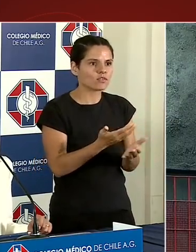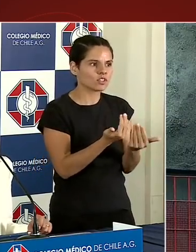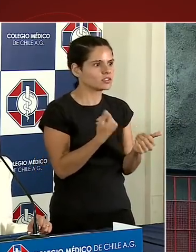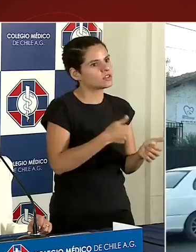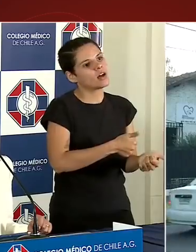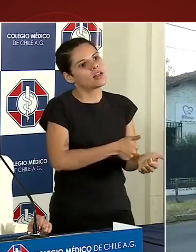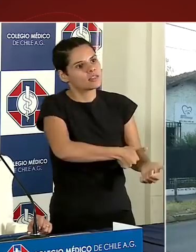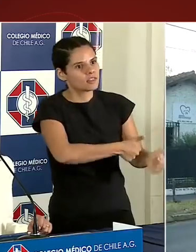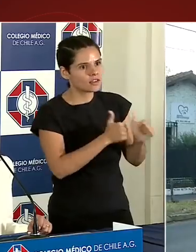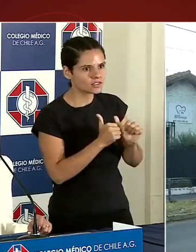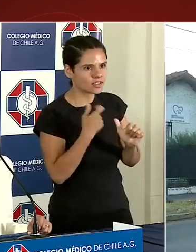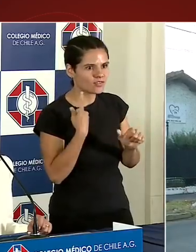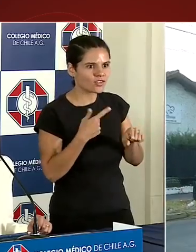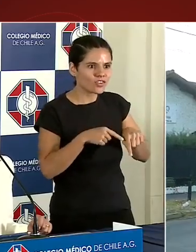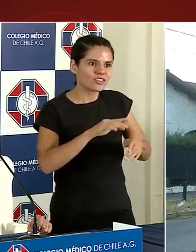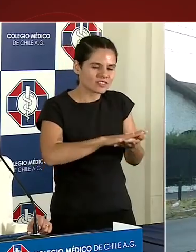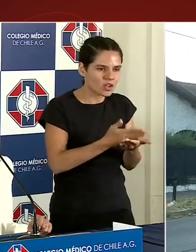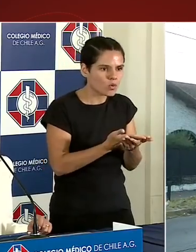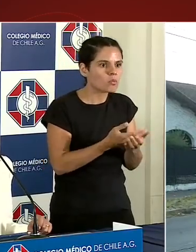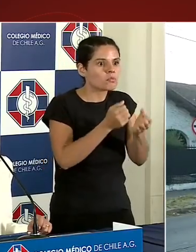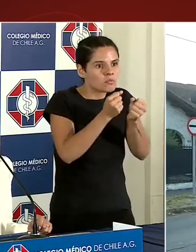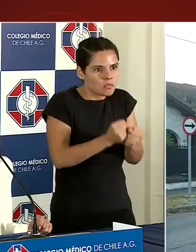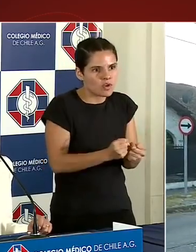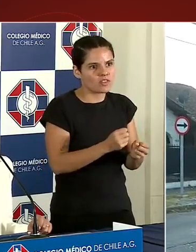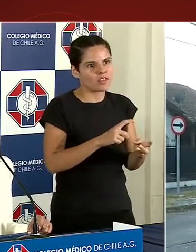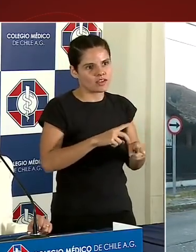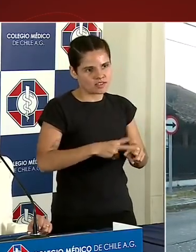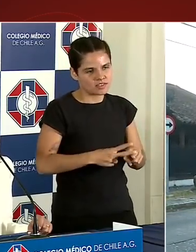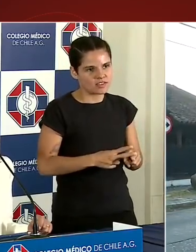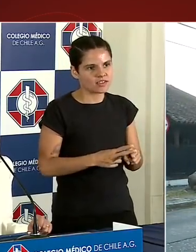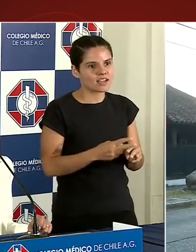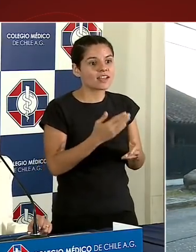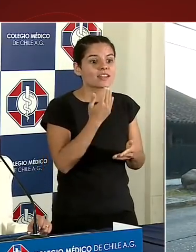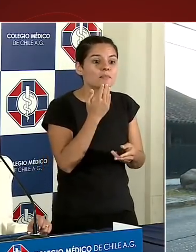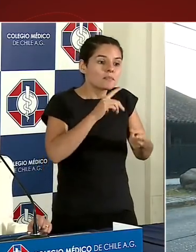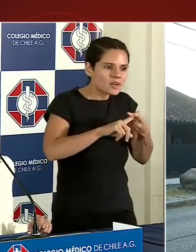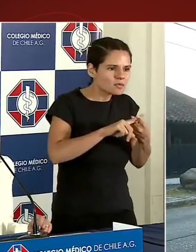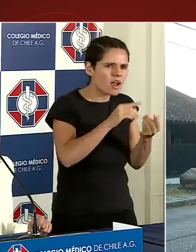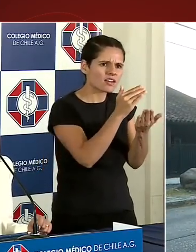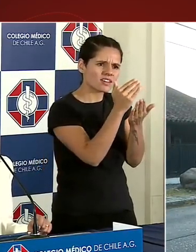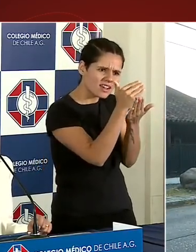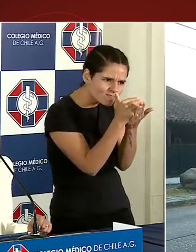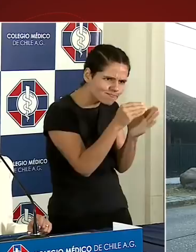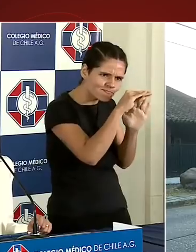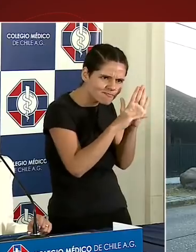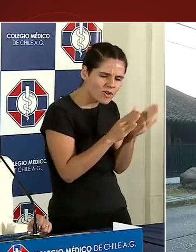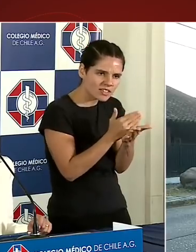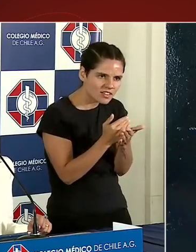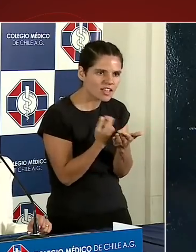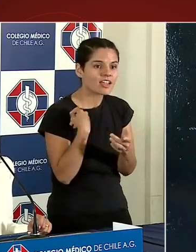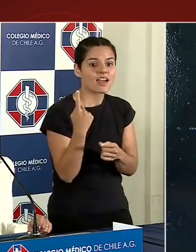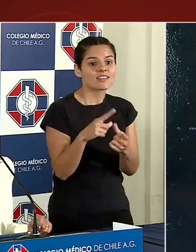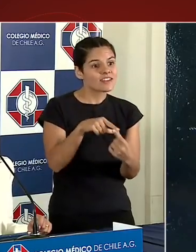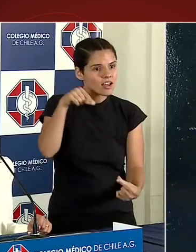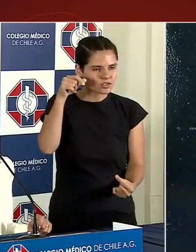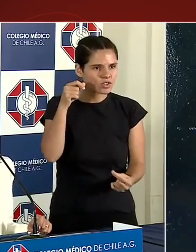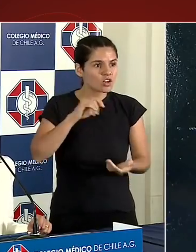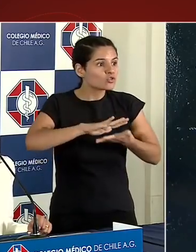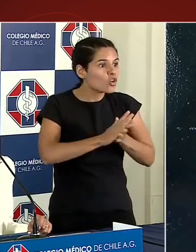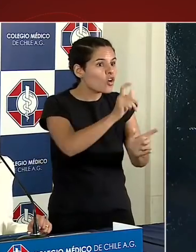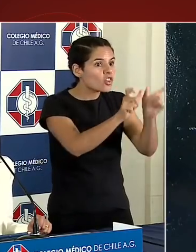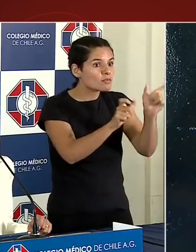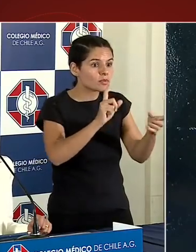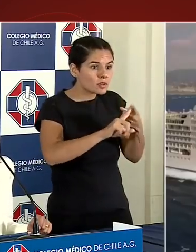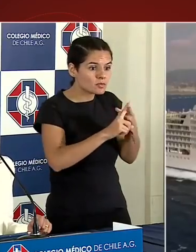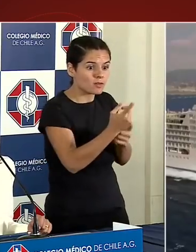sanitario. Participar en la estrategia nacional, convocando al resto de los actores que nos van a garantizar